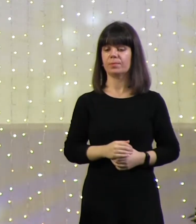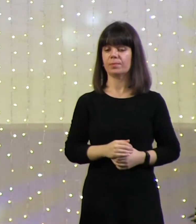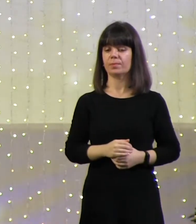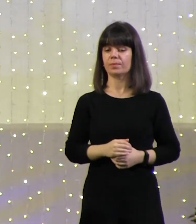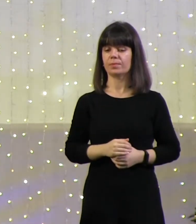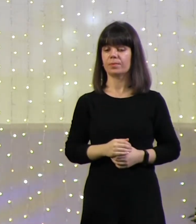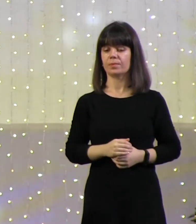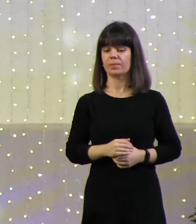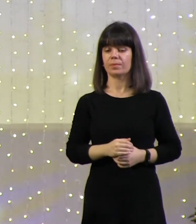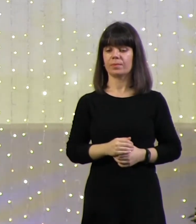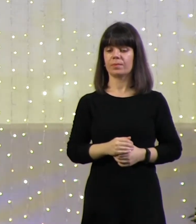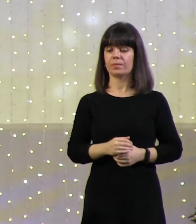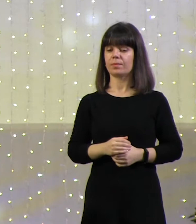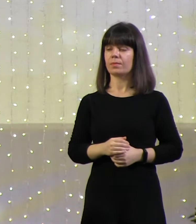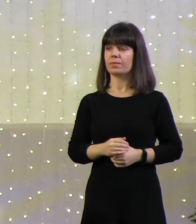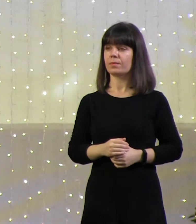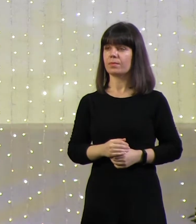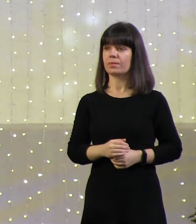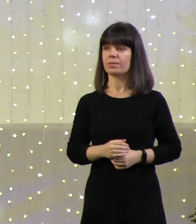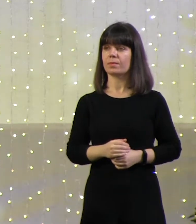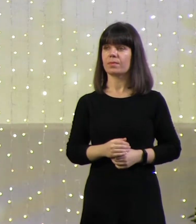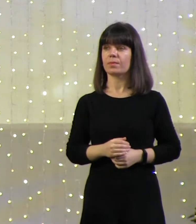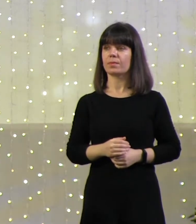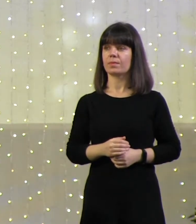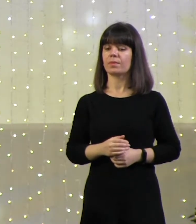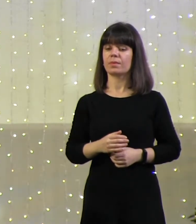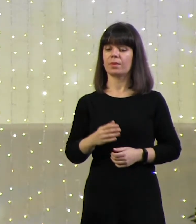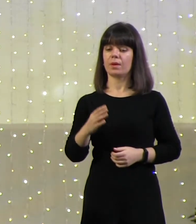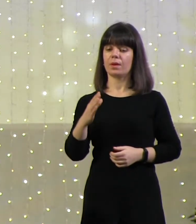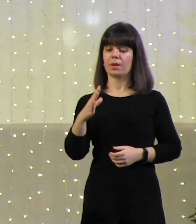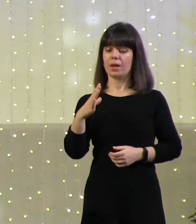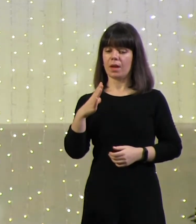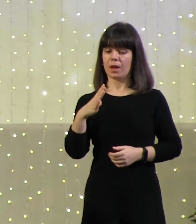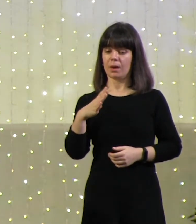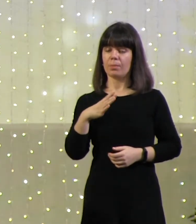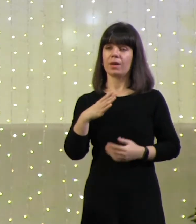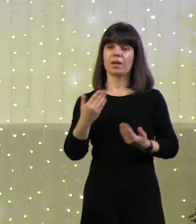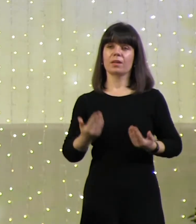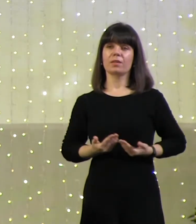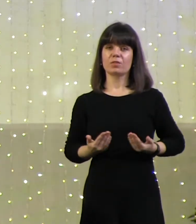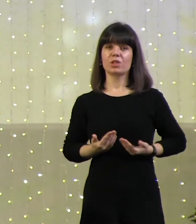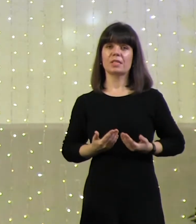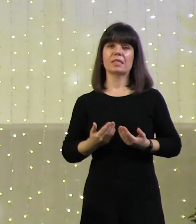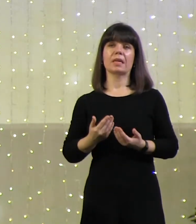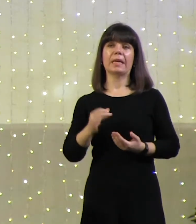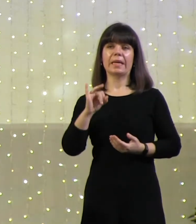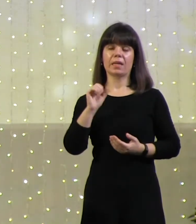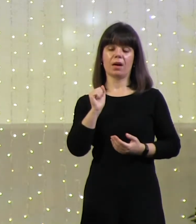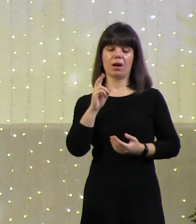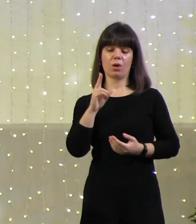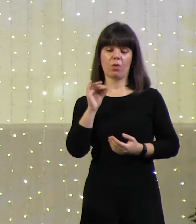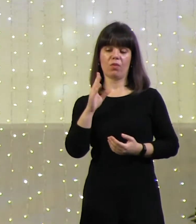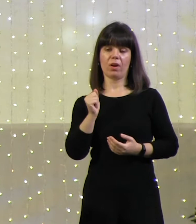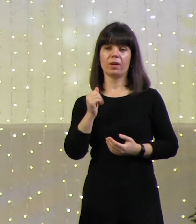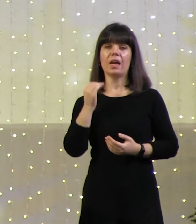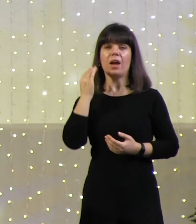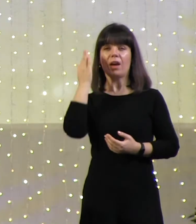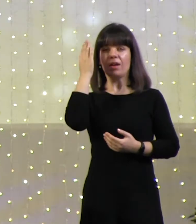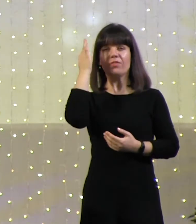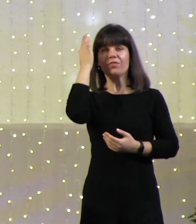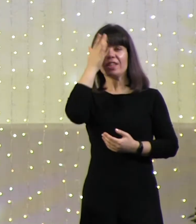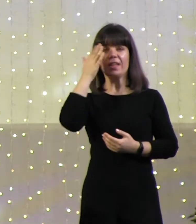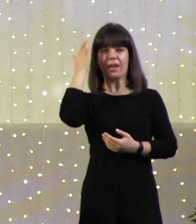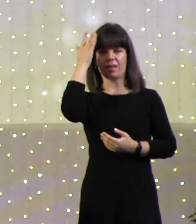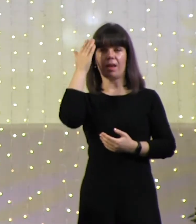Были ли в жизни Иакова видения? Были. Например, он